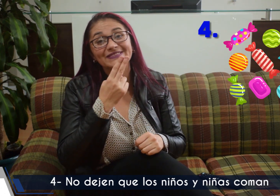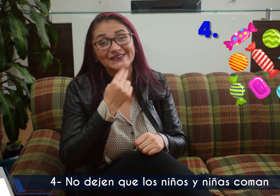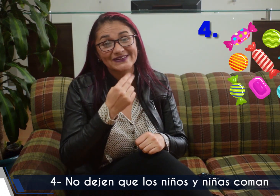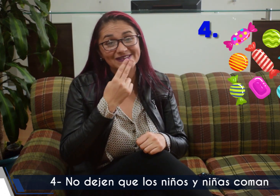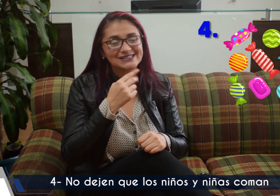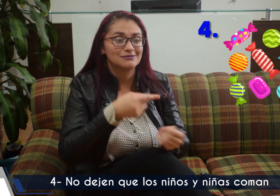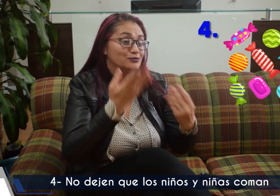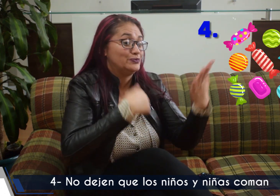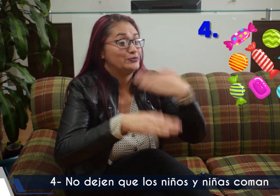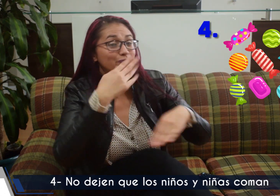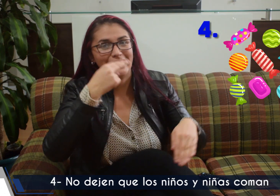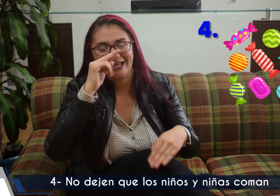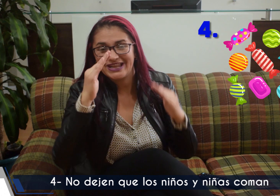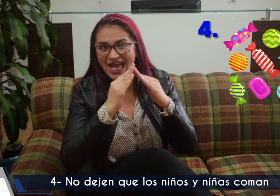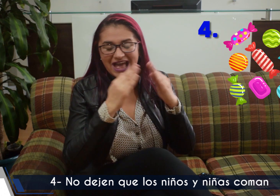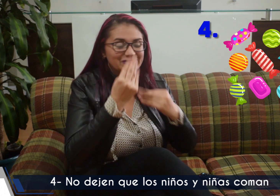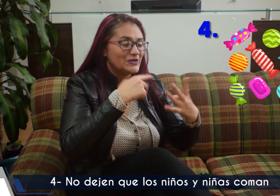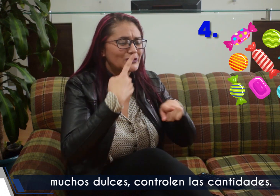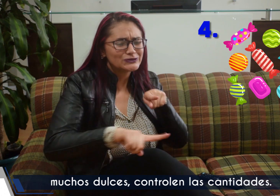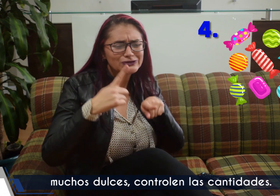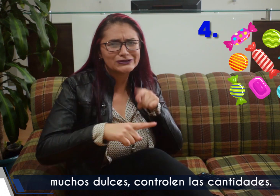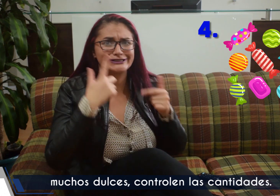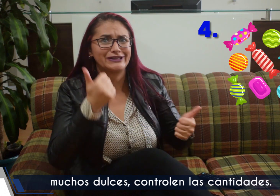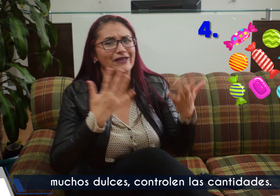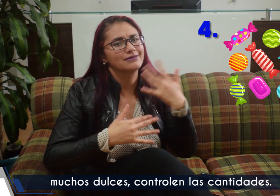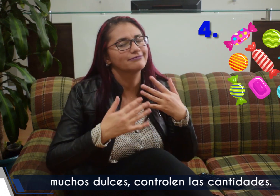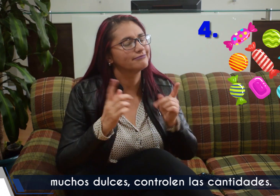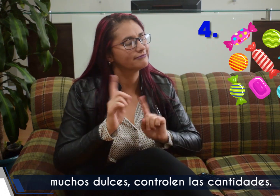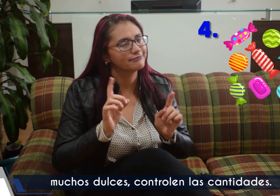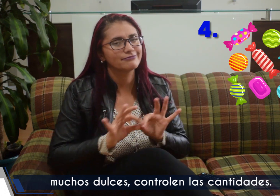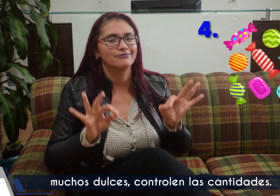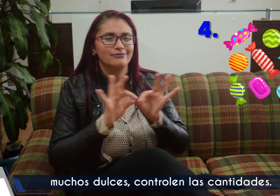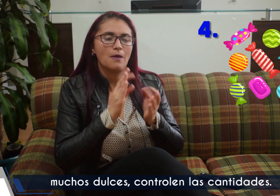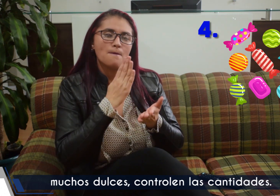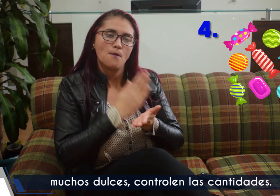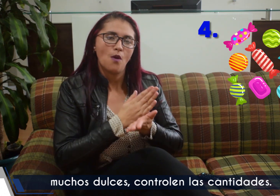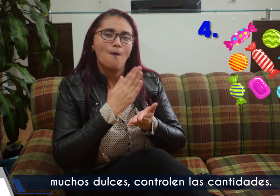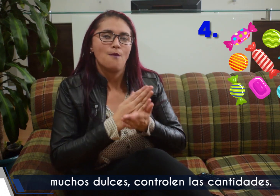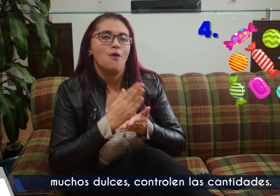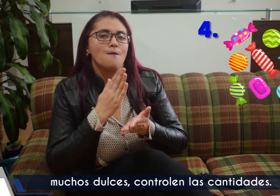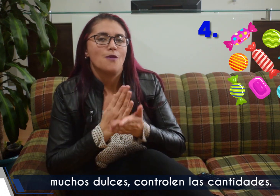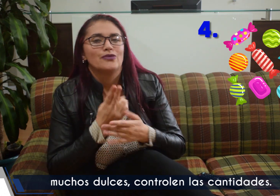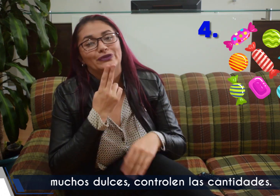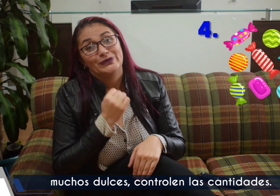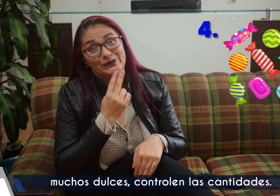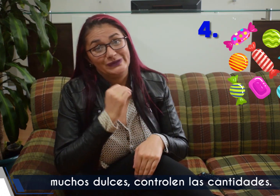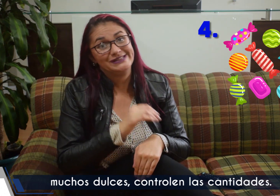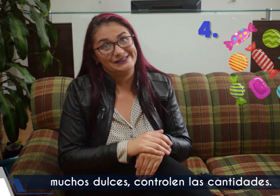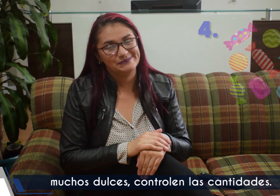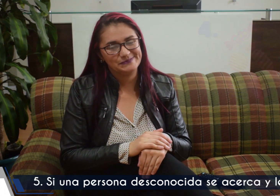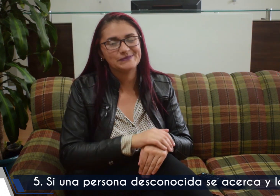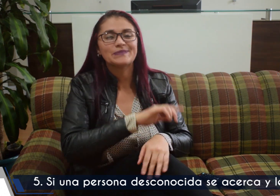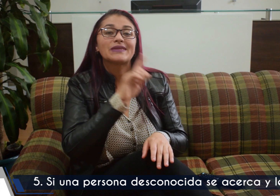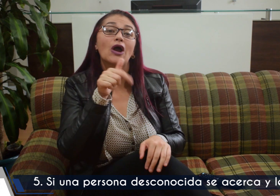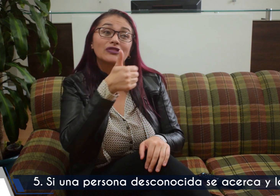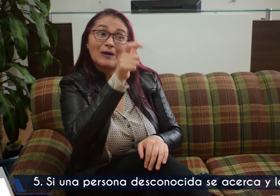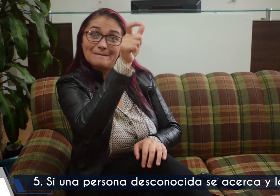no dejen que los niños y niñas coman muchos dulces controlen las cantidades quinto si una persona